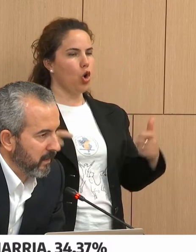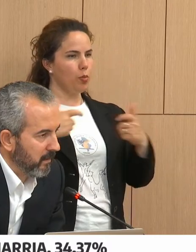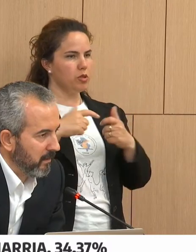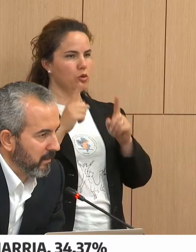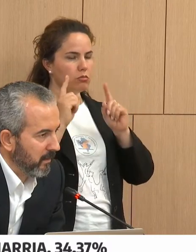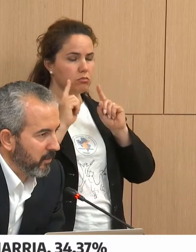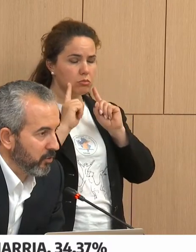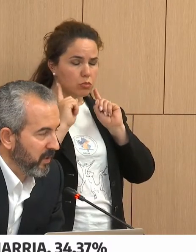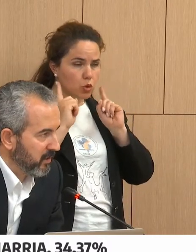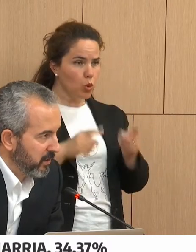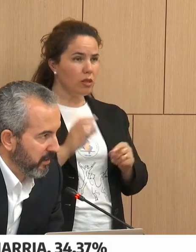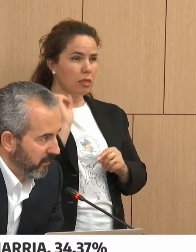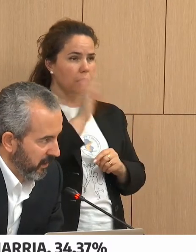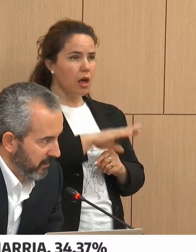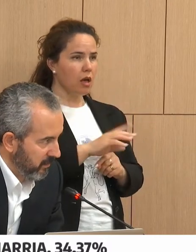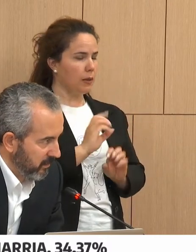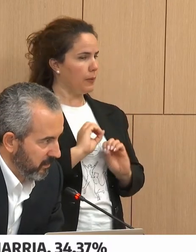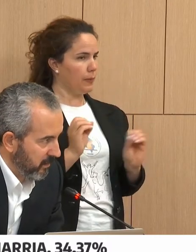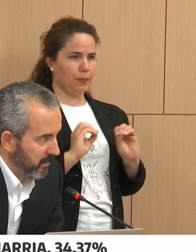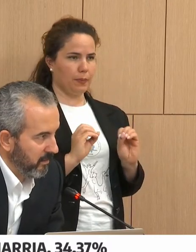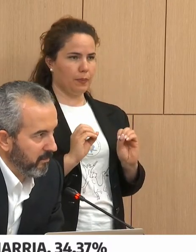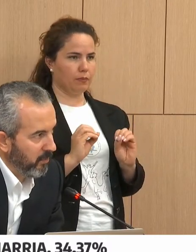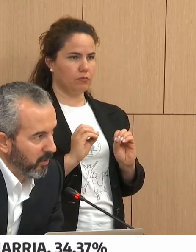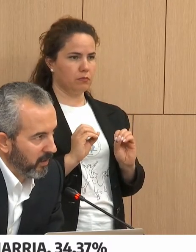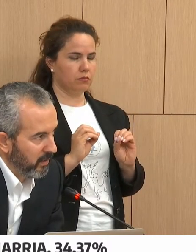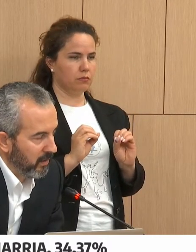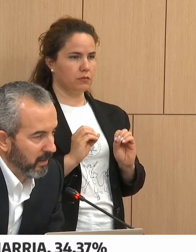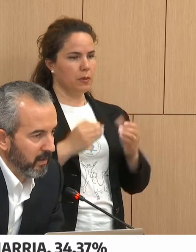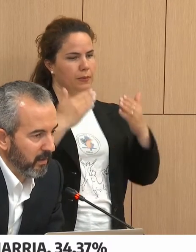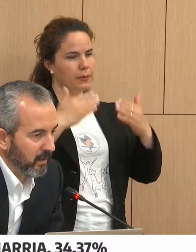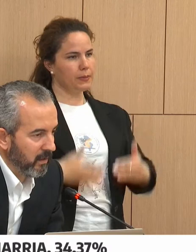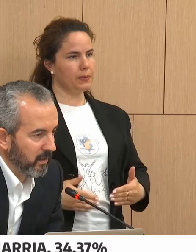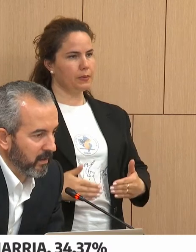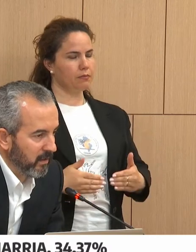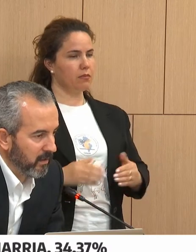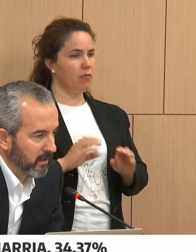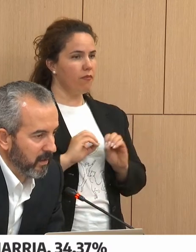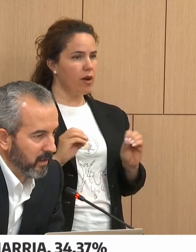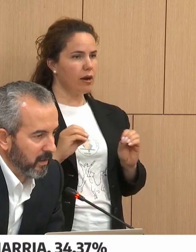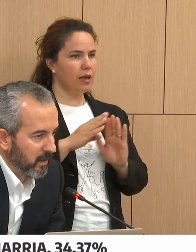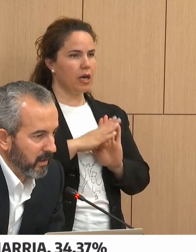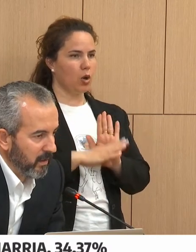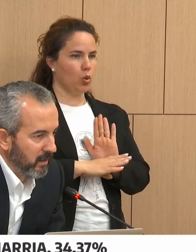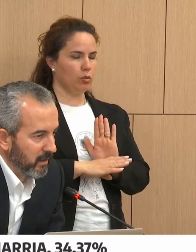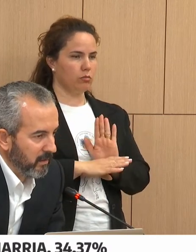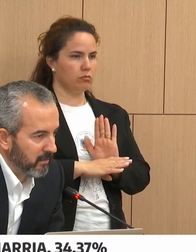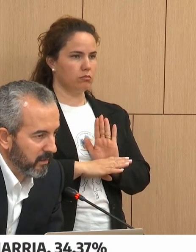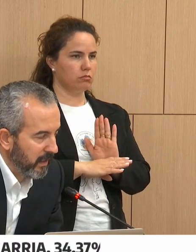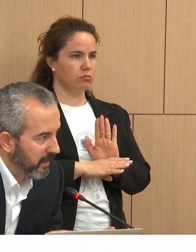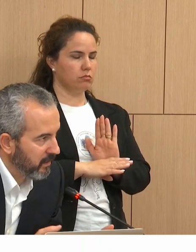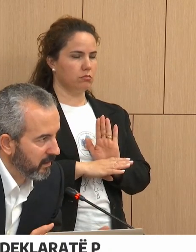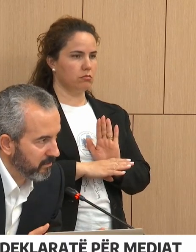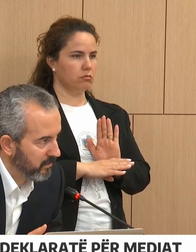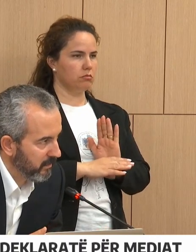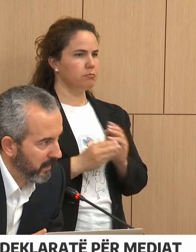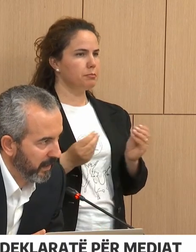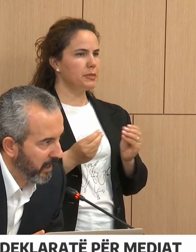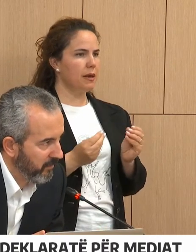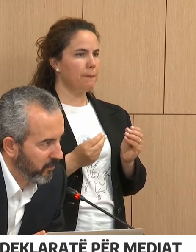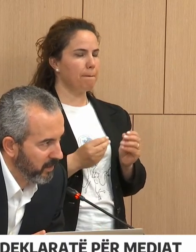kjo është pjesëri që të vërtet por ne